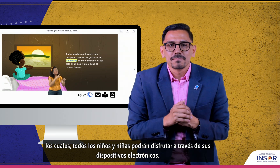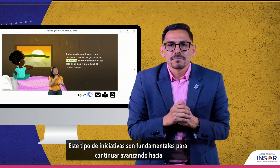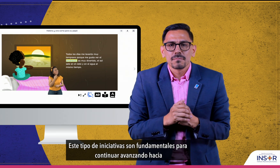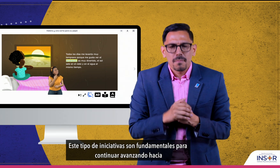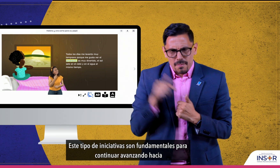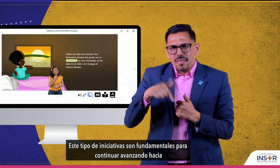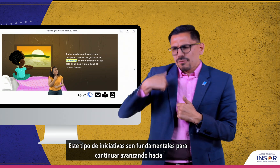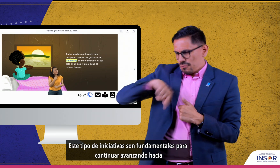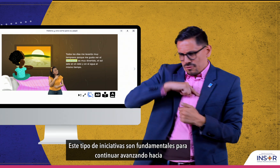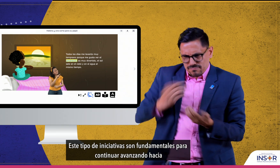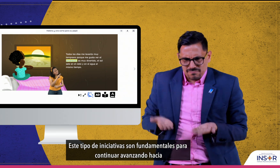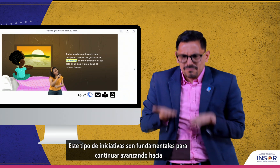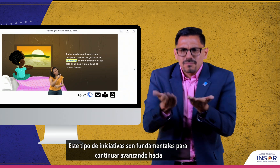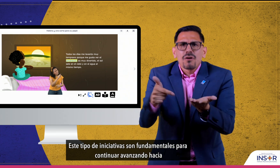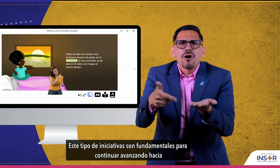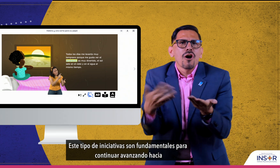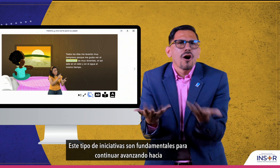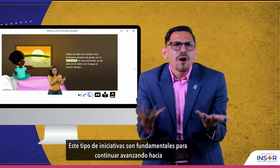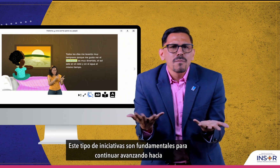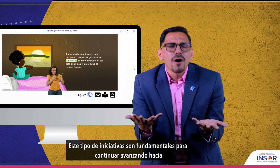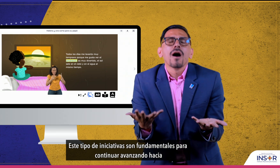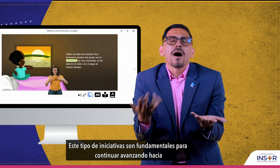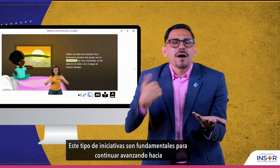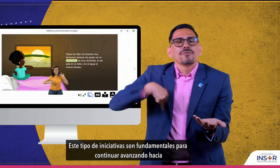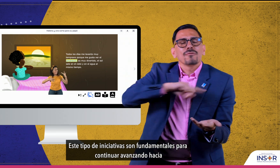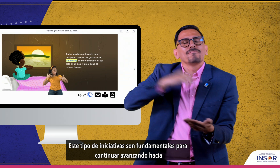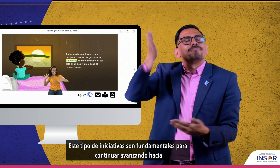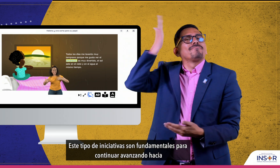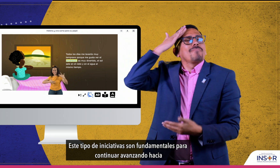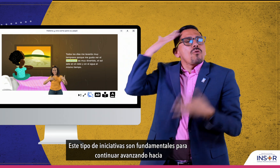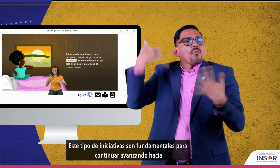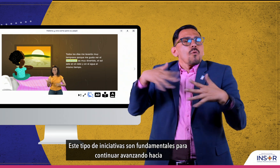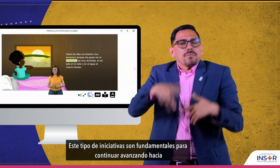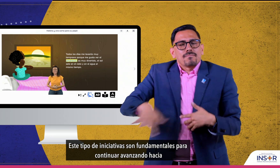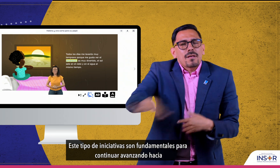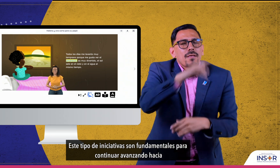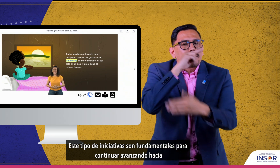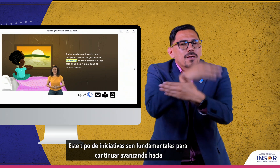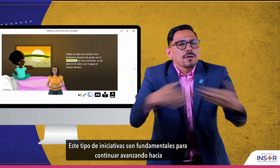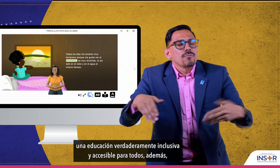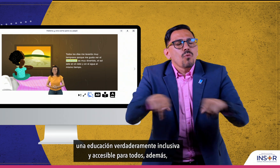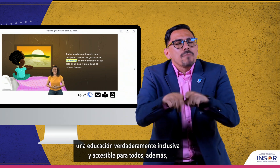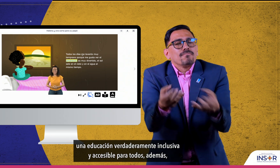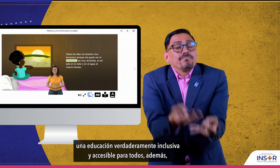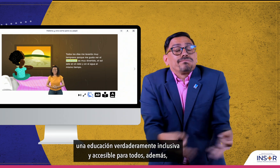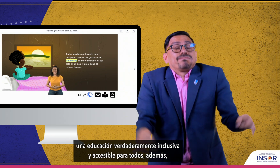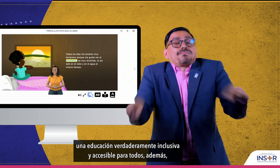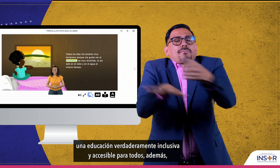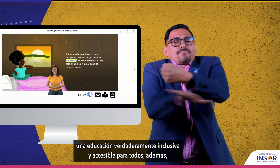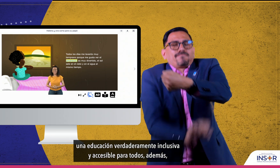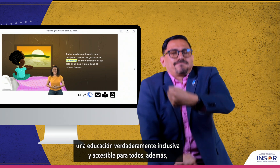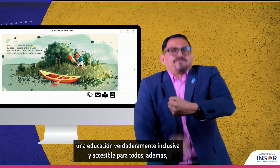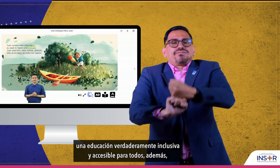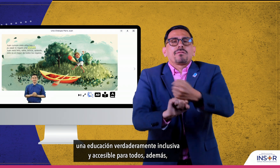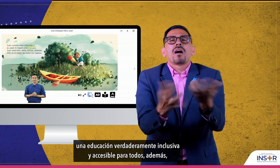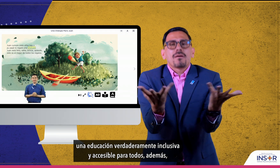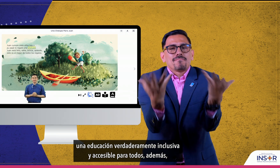Este tipo de iniciativas son fundamentales para continuar avanzando hacia una educación verdaderamente inclusiva y